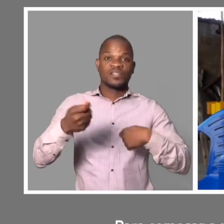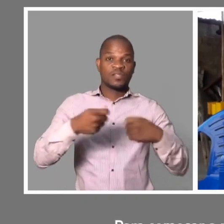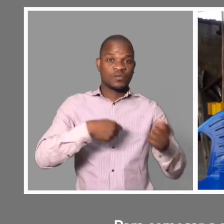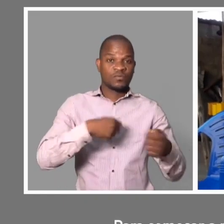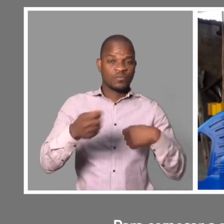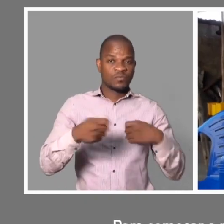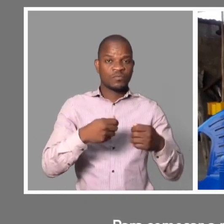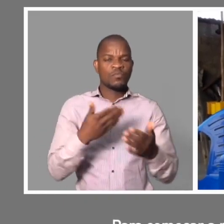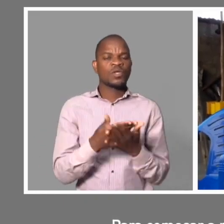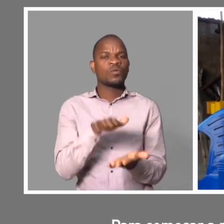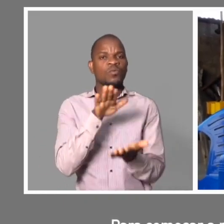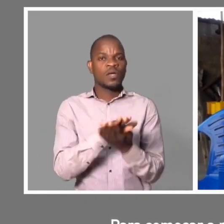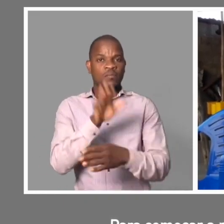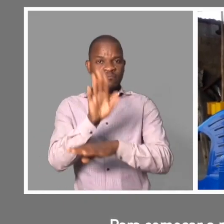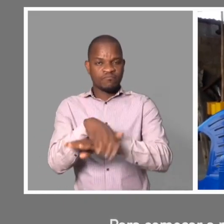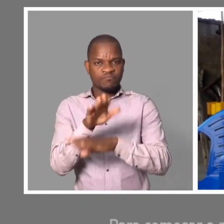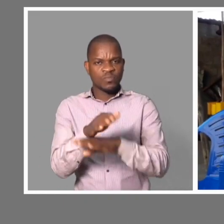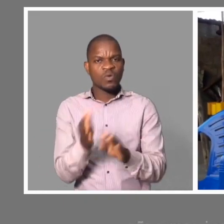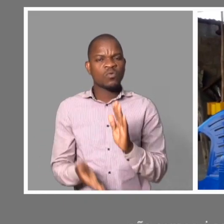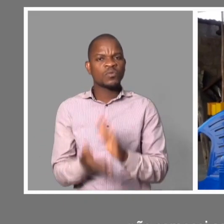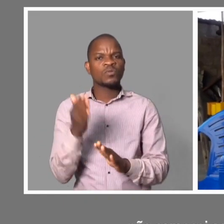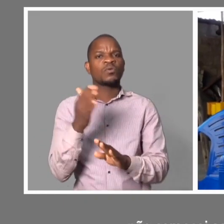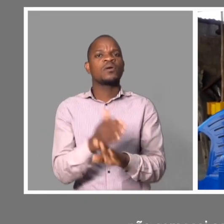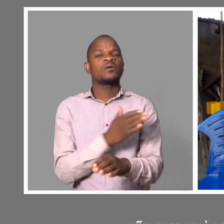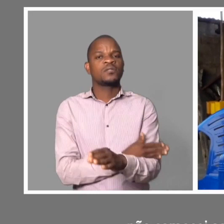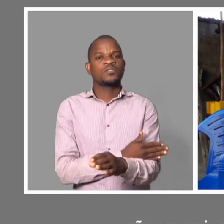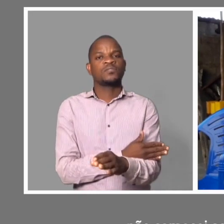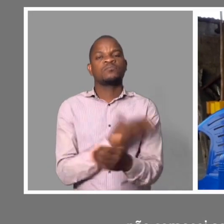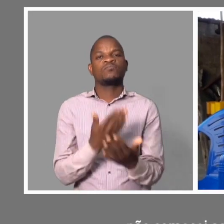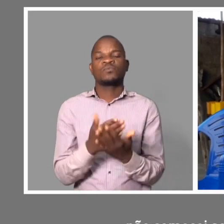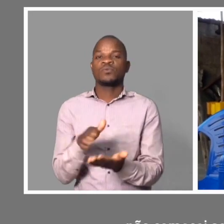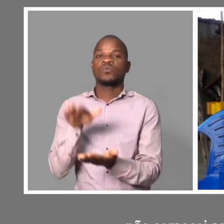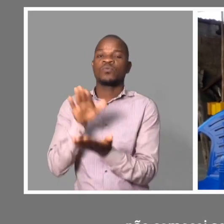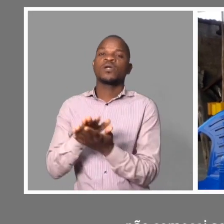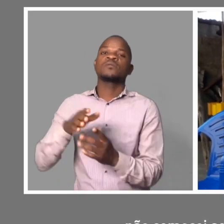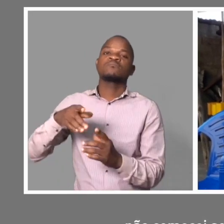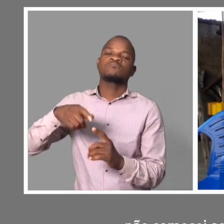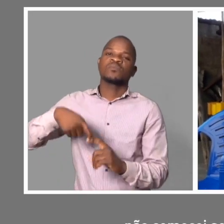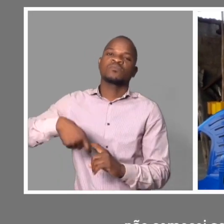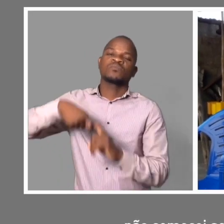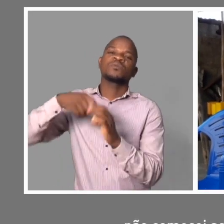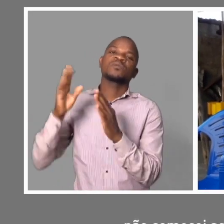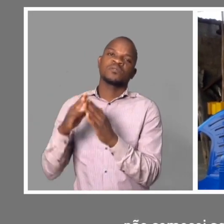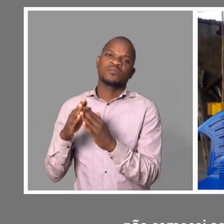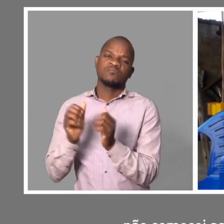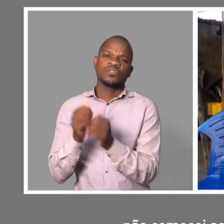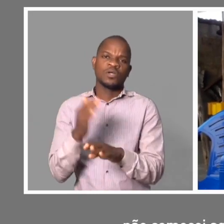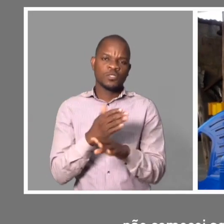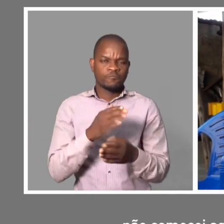necessaria que estou a falar, comecei, não estava aqui, estava a numa casa de aluguel. Eu ganhei um projeto da Ação